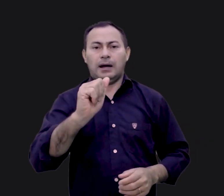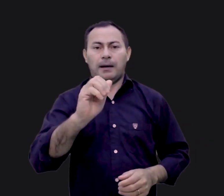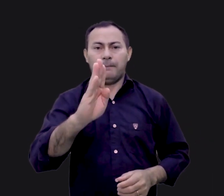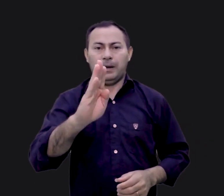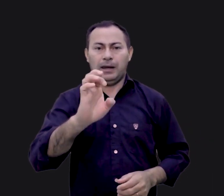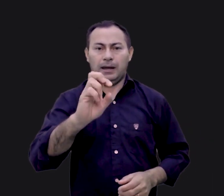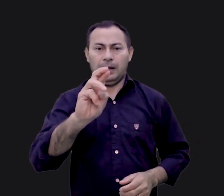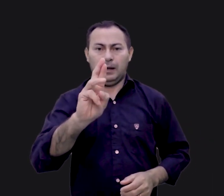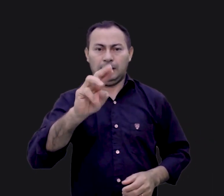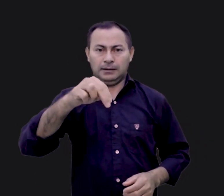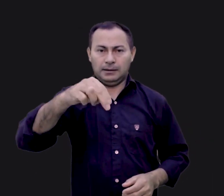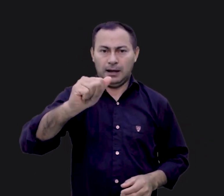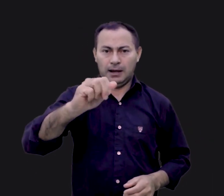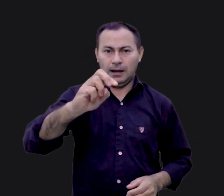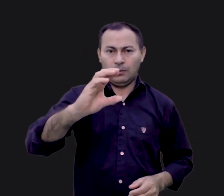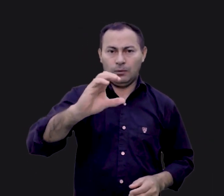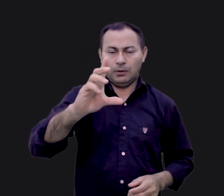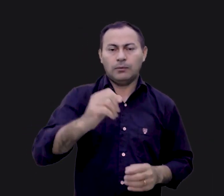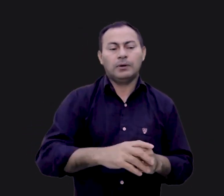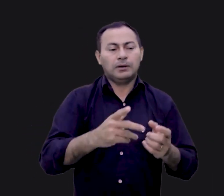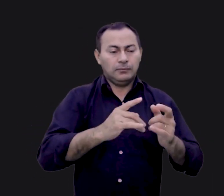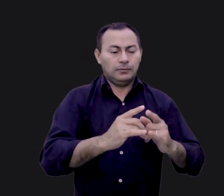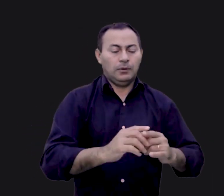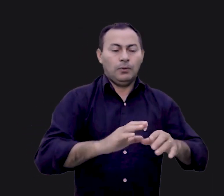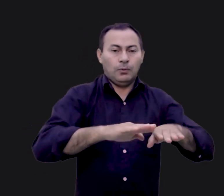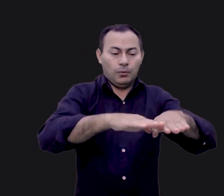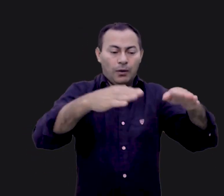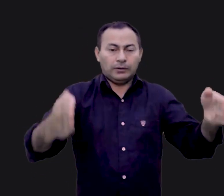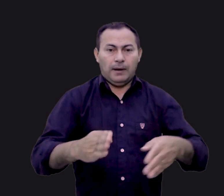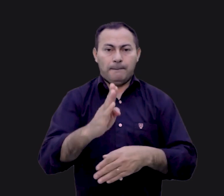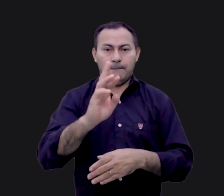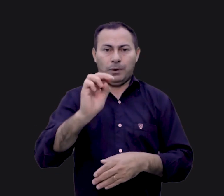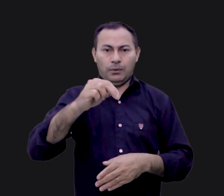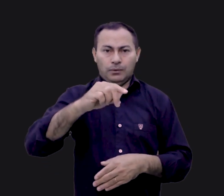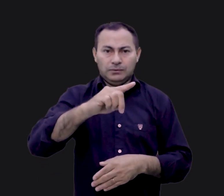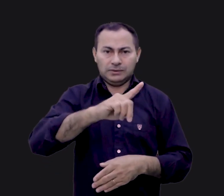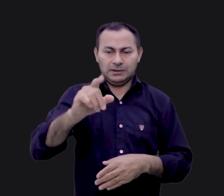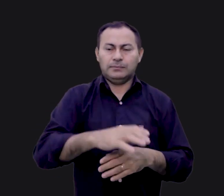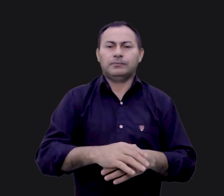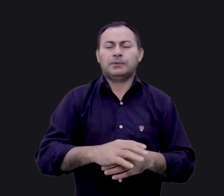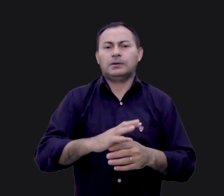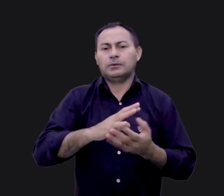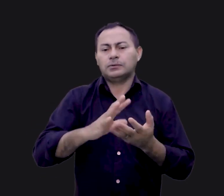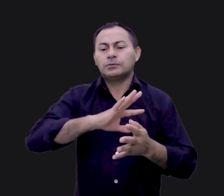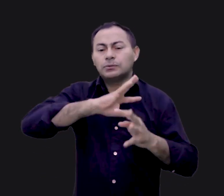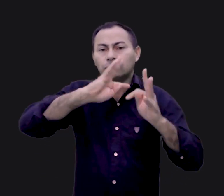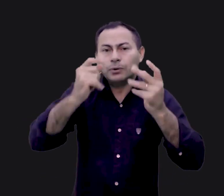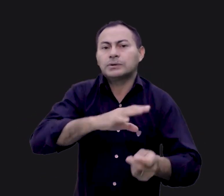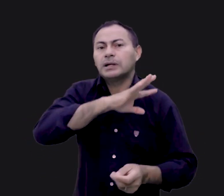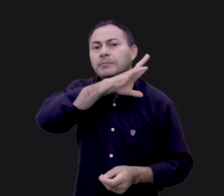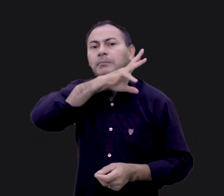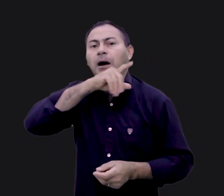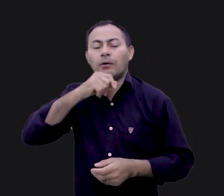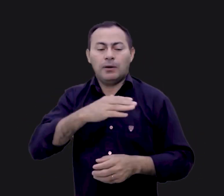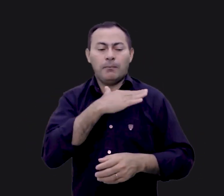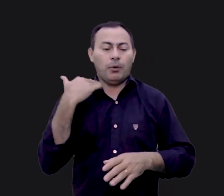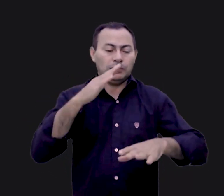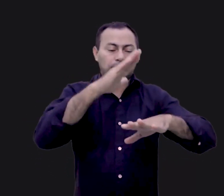nos fala sobre a morte de Jesus. Todos os animais eram sacrificados no altar de bronze e todos estes animais são